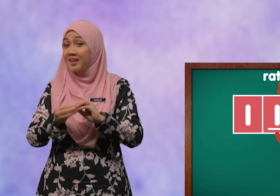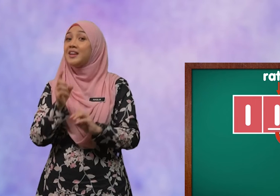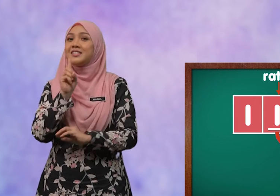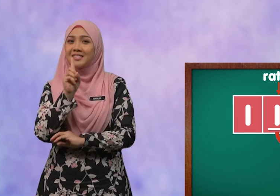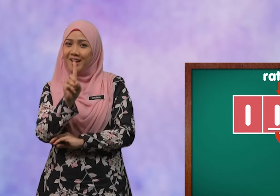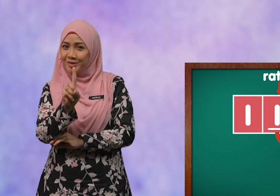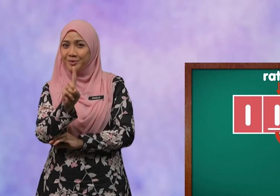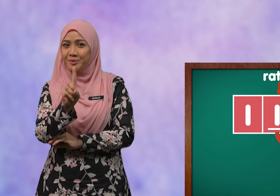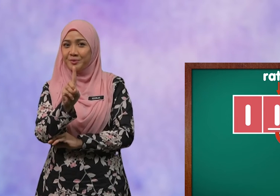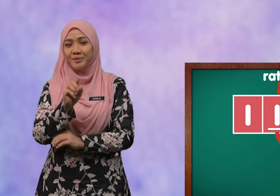sembilan.